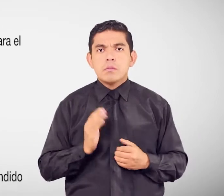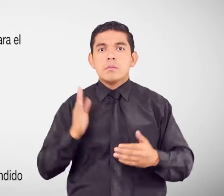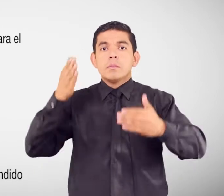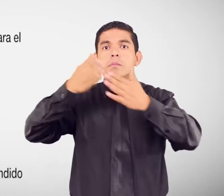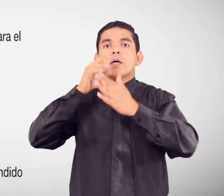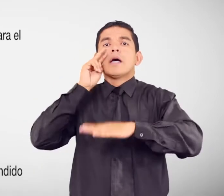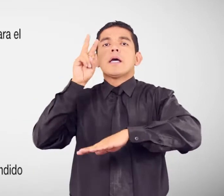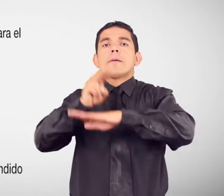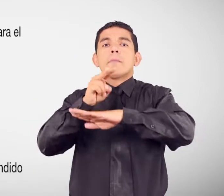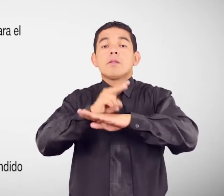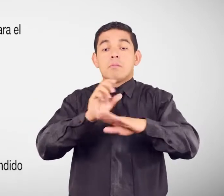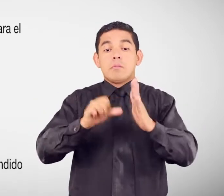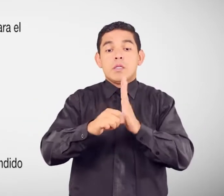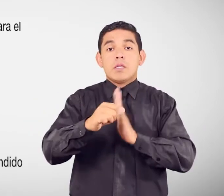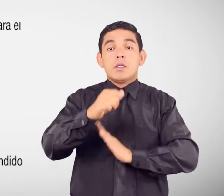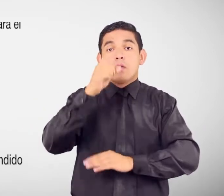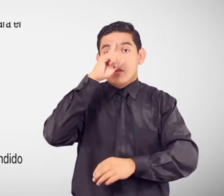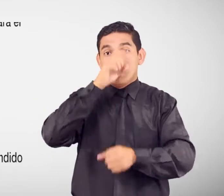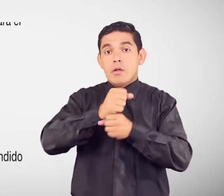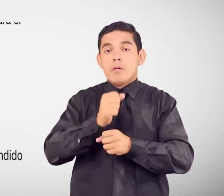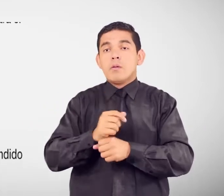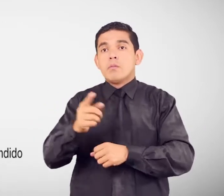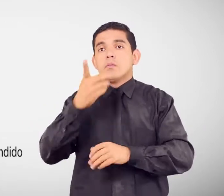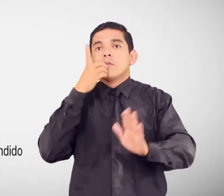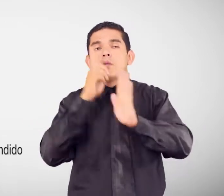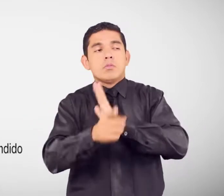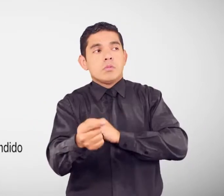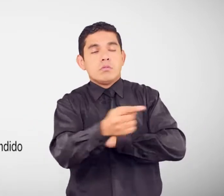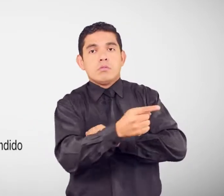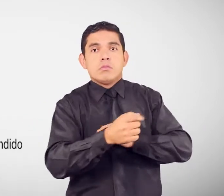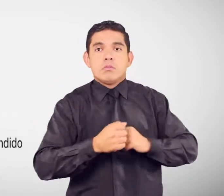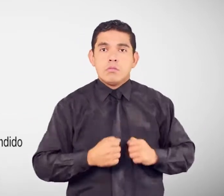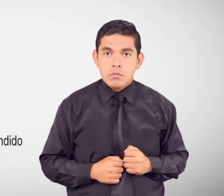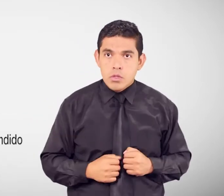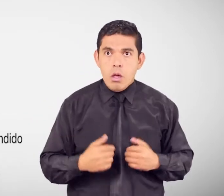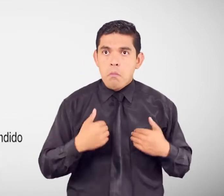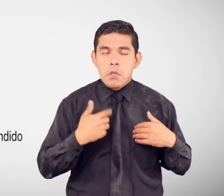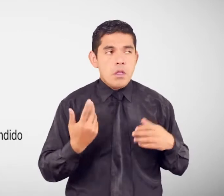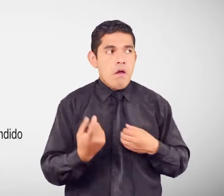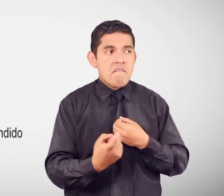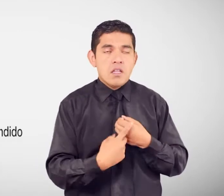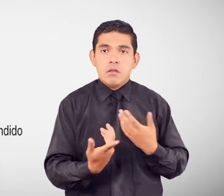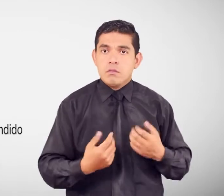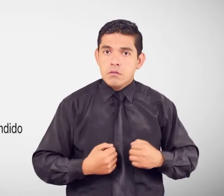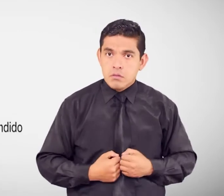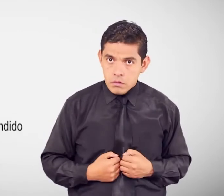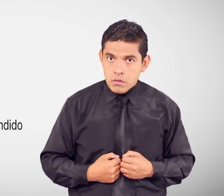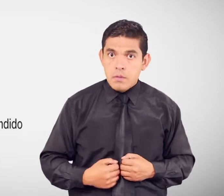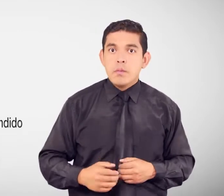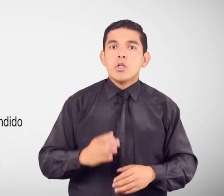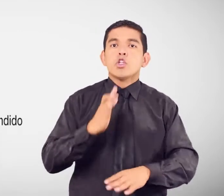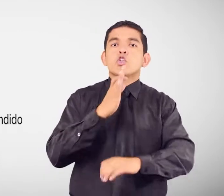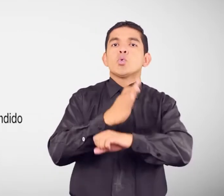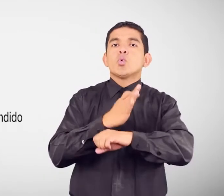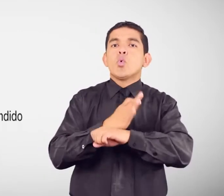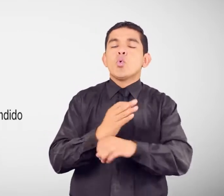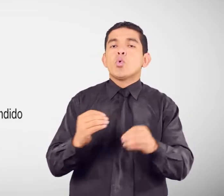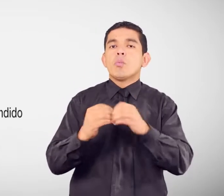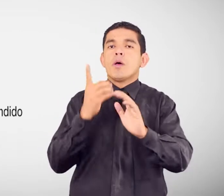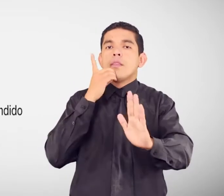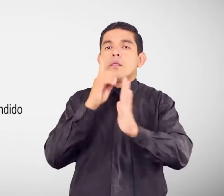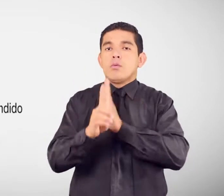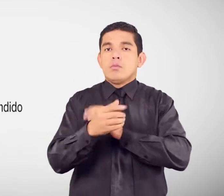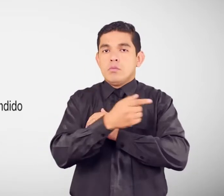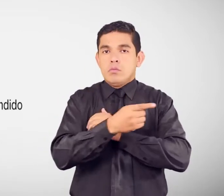ministerio de trabajo Para hacer la denuncia Debes solicitar Un turno Para ser atendido Y realizar la denuncia Si